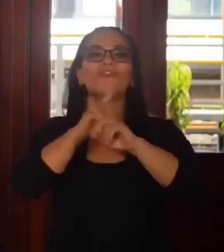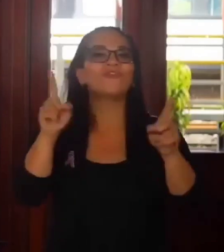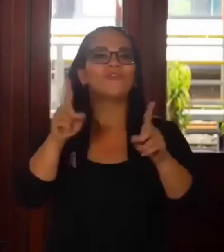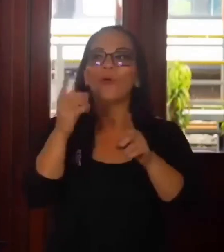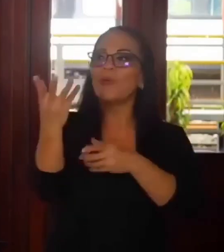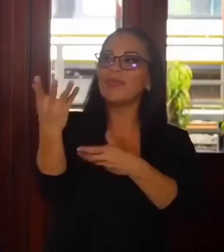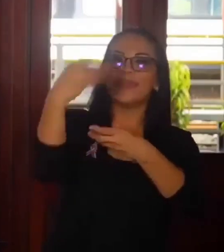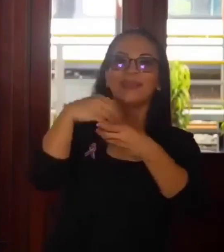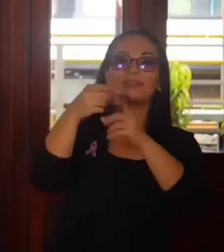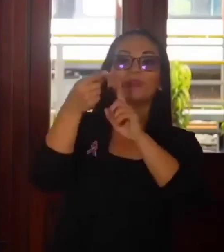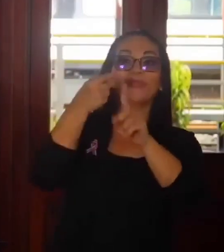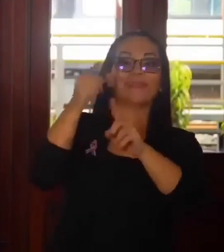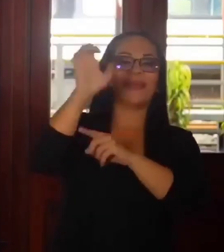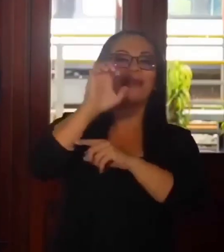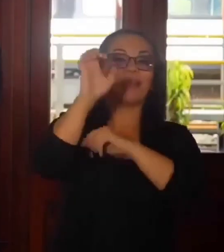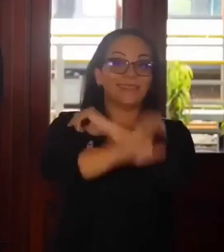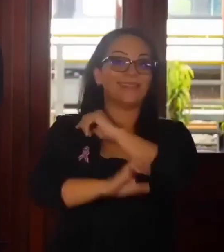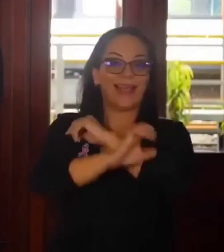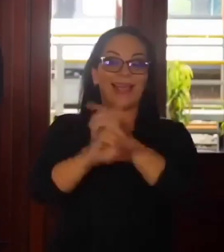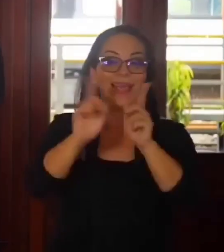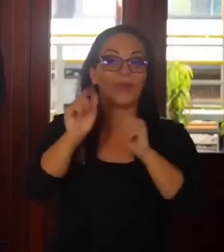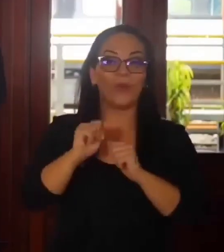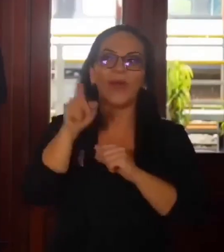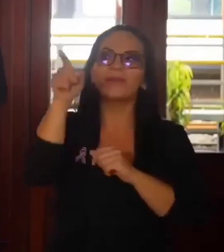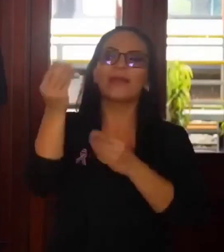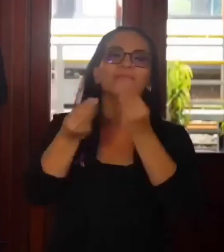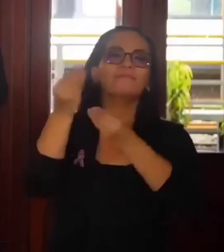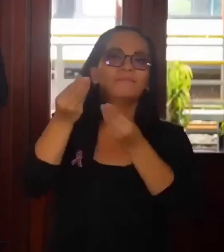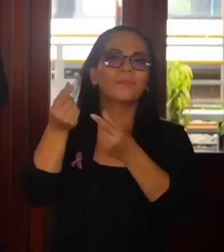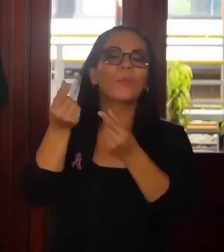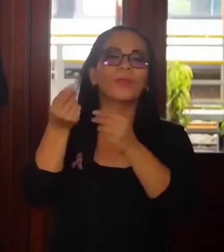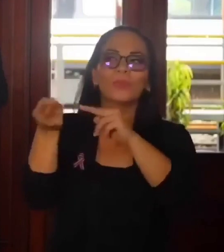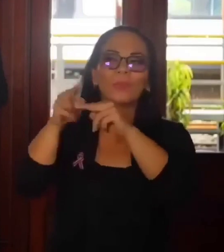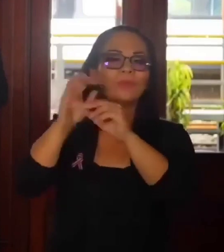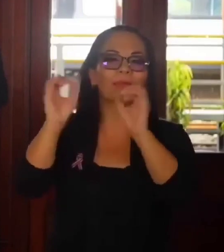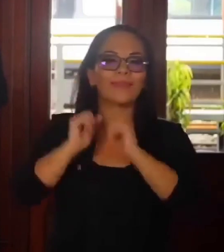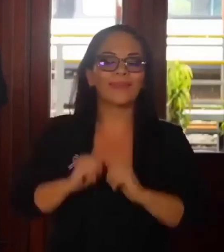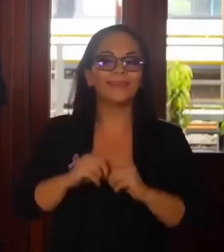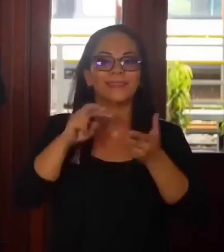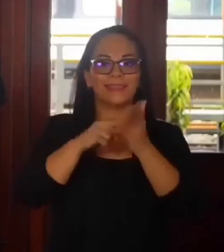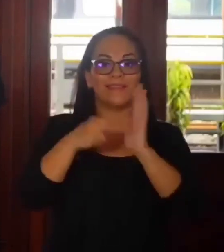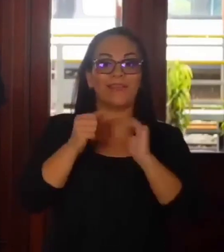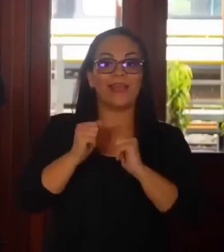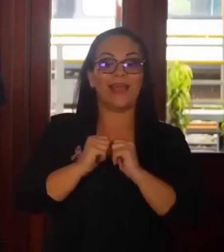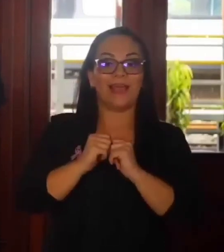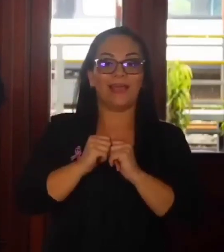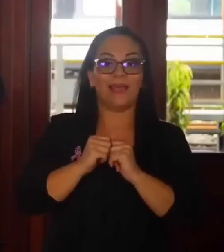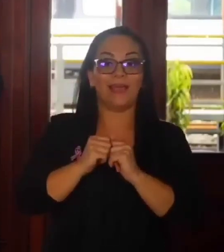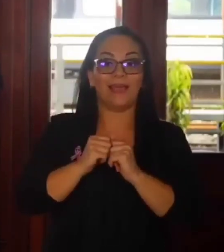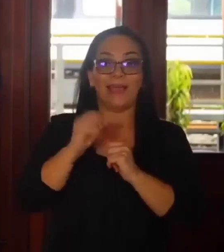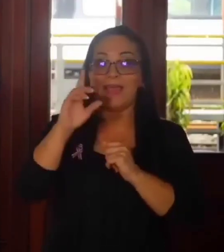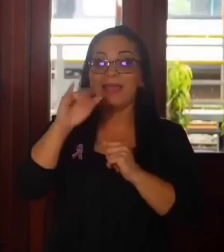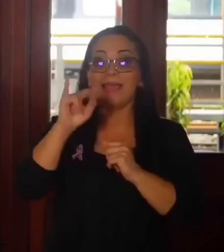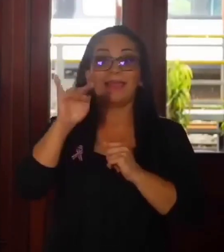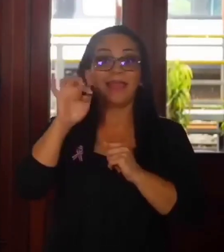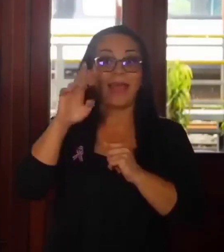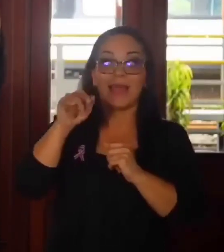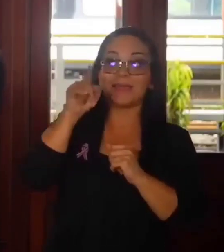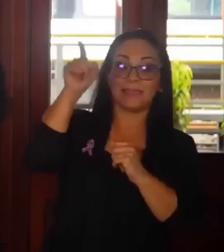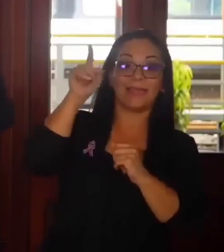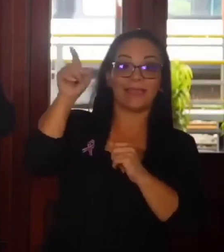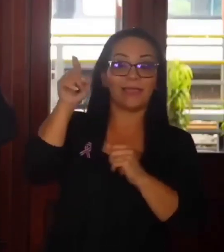ingresos que se ganan al extranjero, deduce el costo de los intereses y no